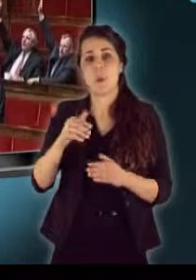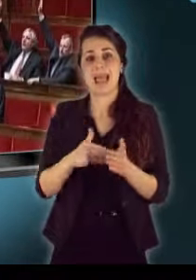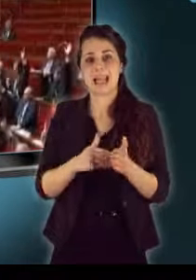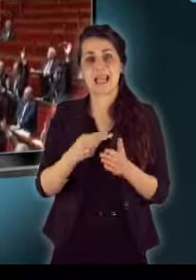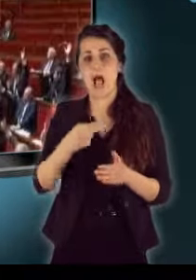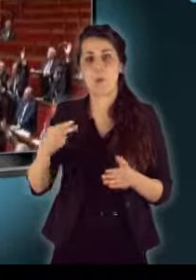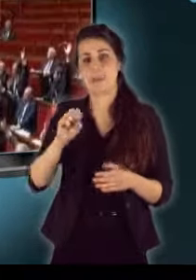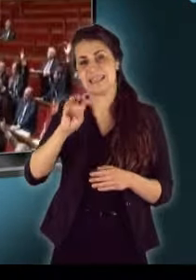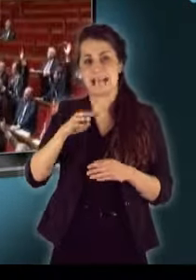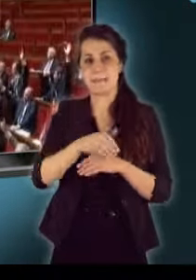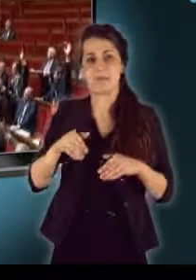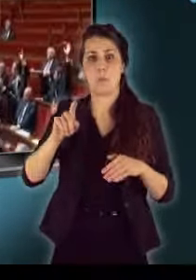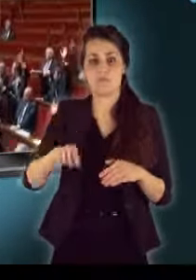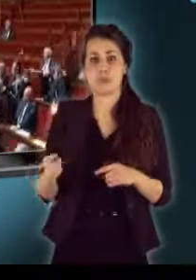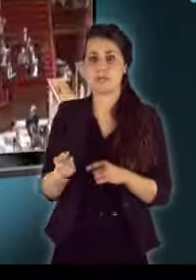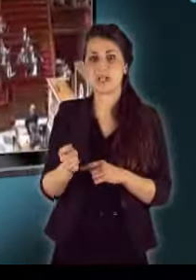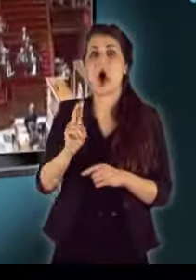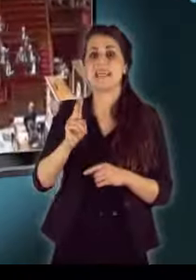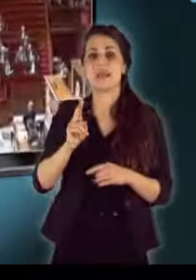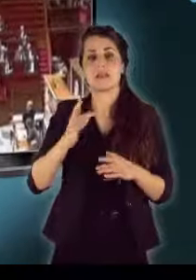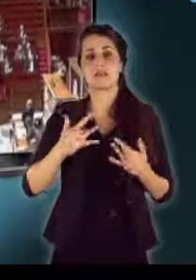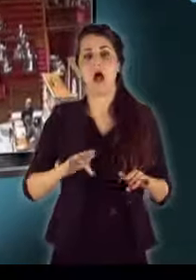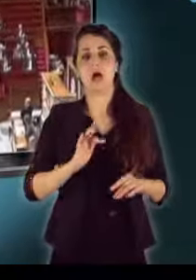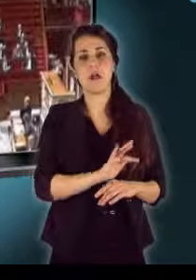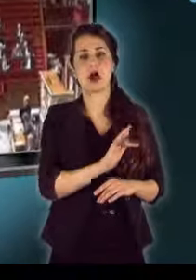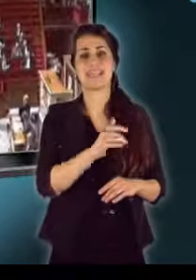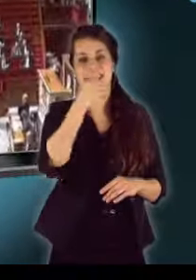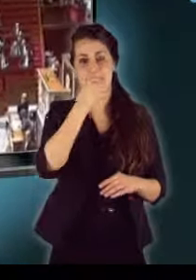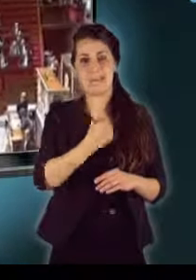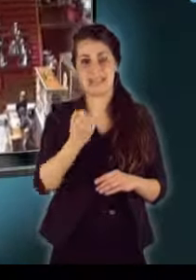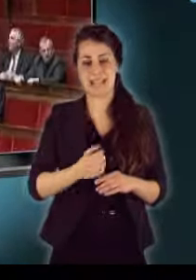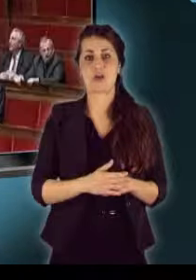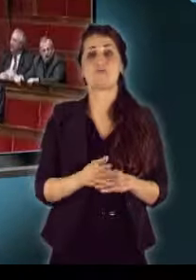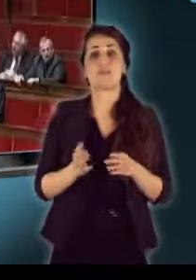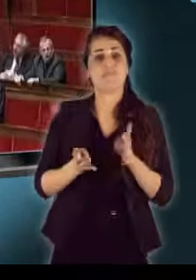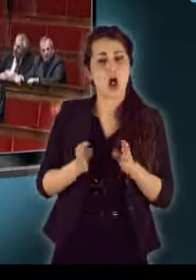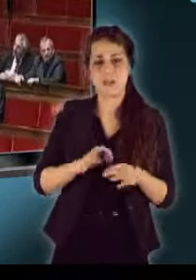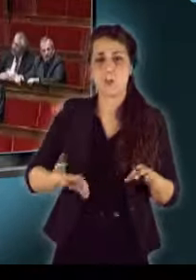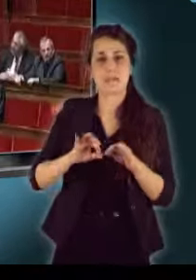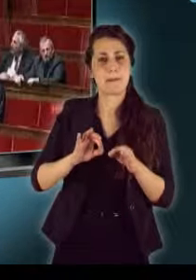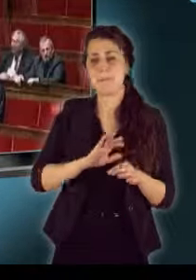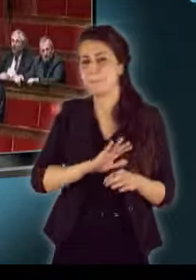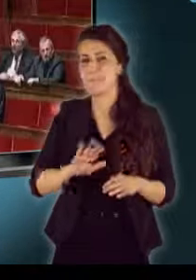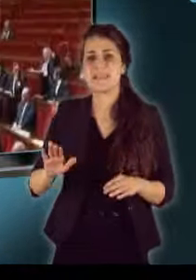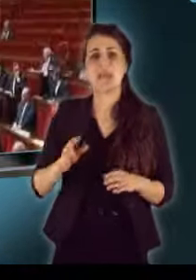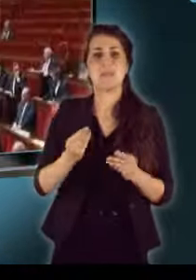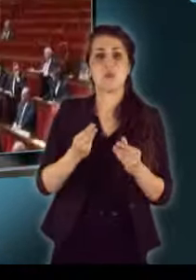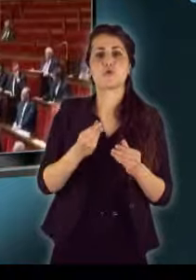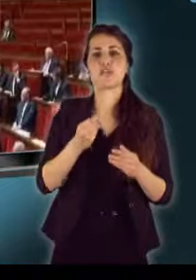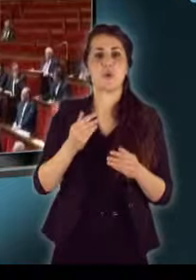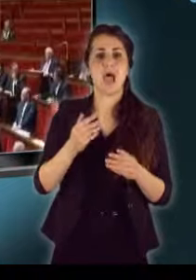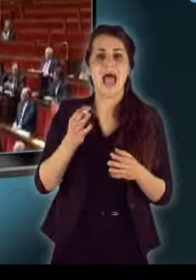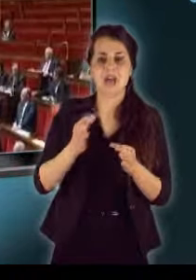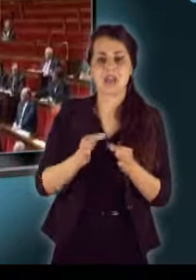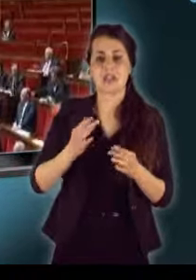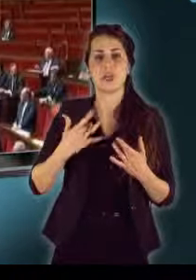pénzbírsággal sújtható az, aki tagadja a népírtást. A törvény az összes francia országban népírtásnak minősített esett tagadását